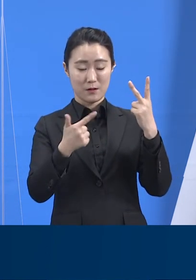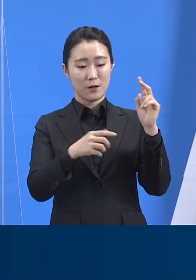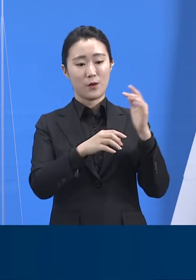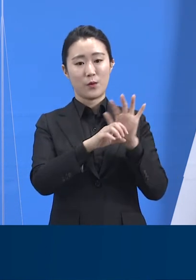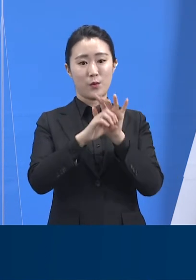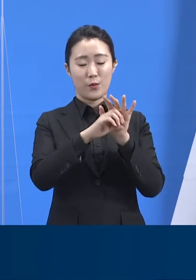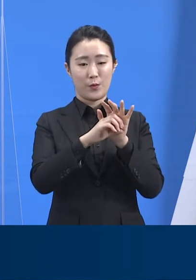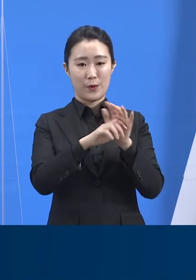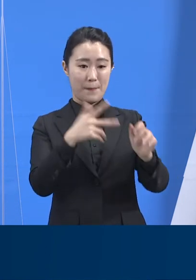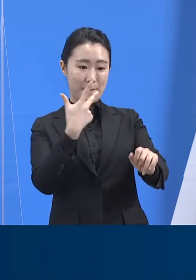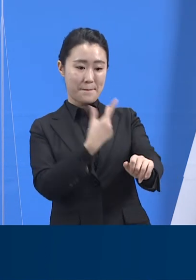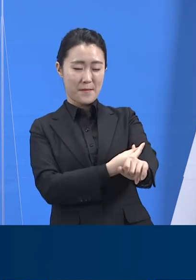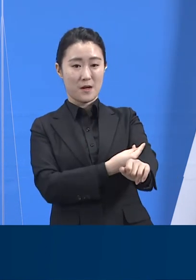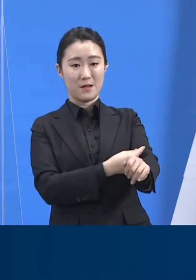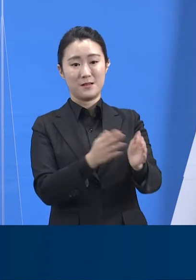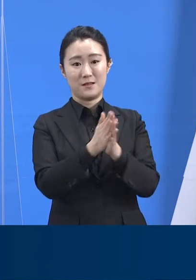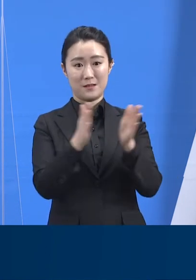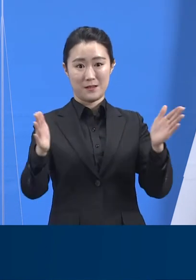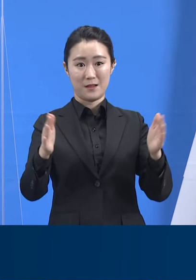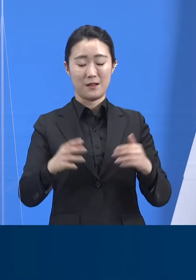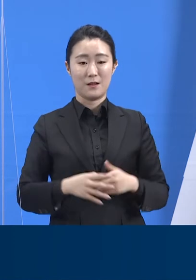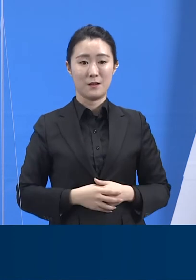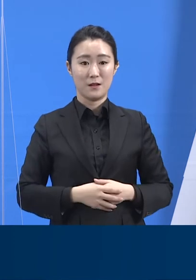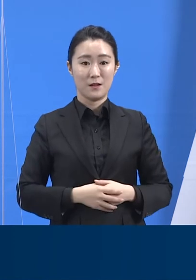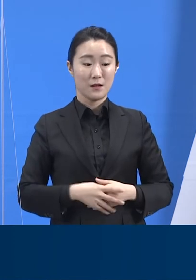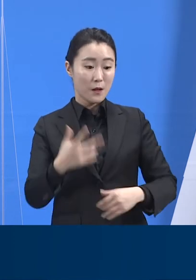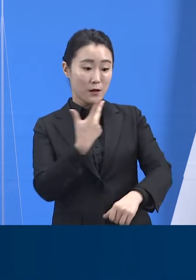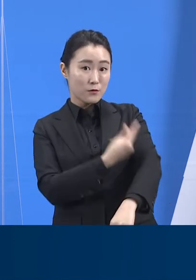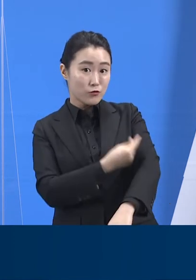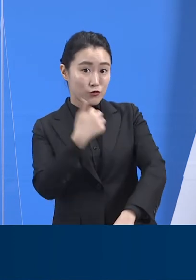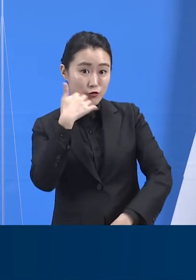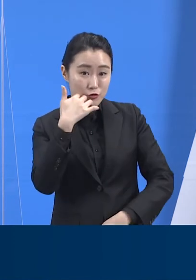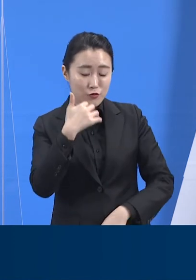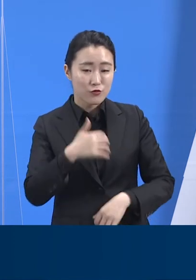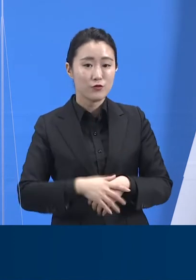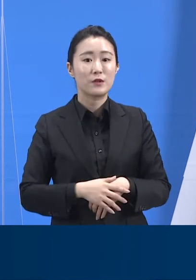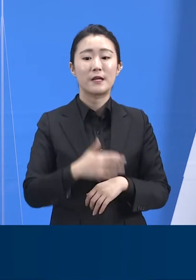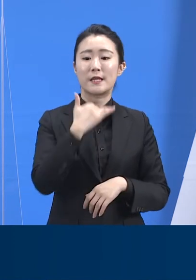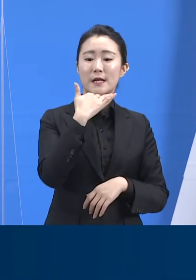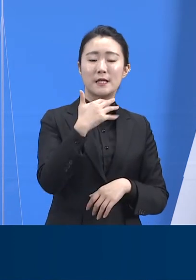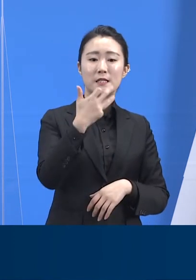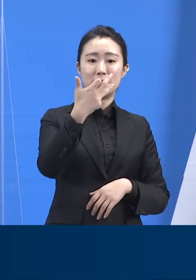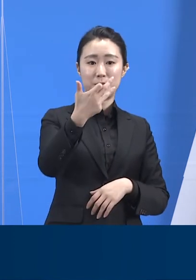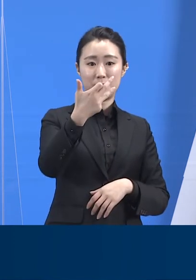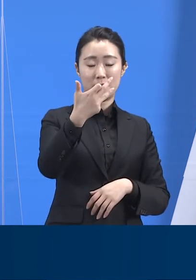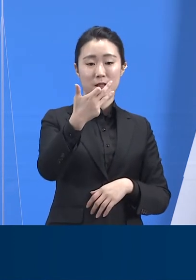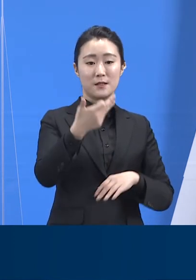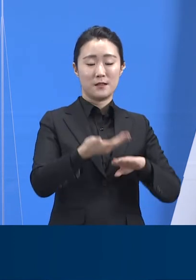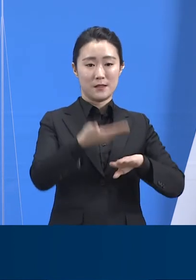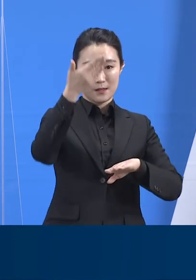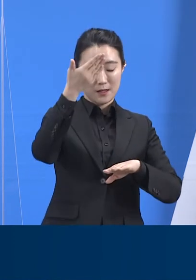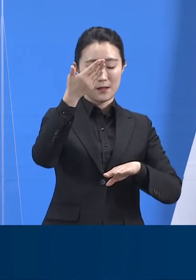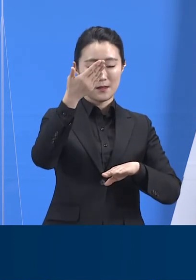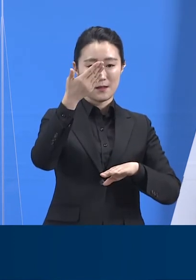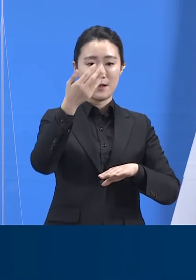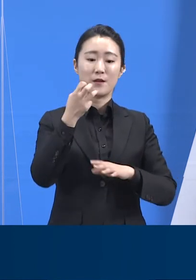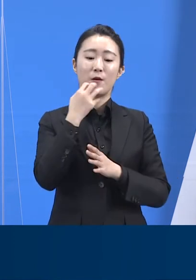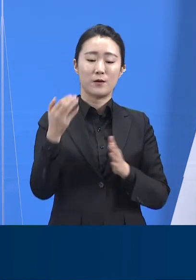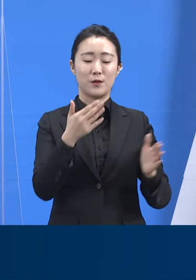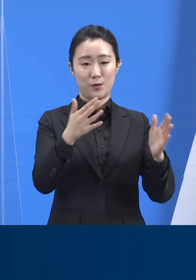대상은 도내 18세 이상 11,260만 1,417명이며,